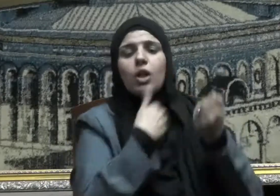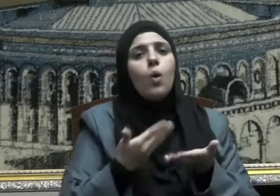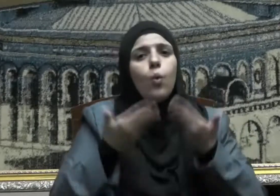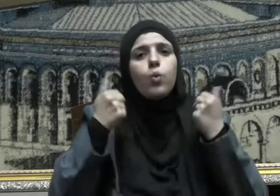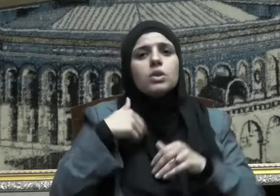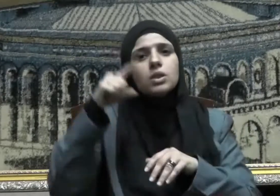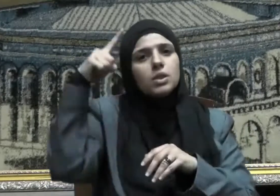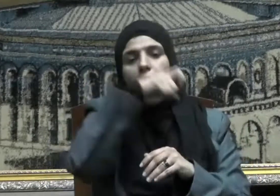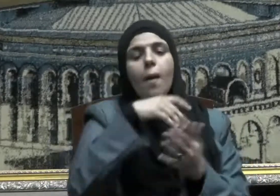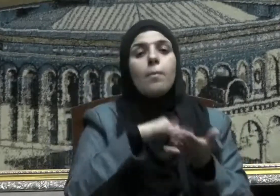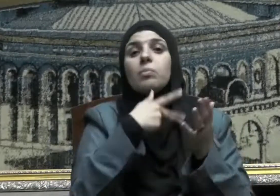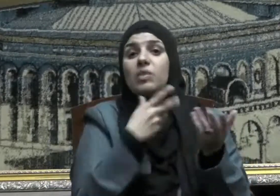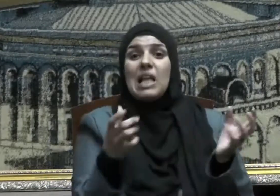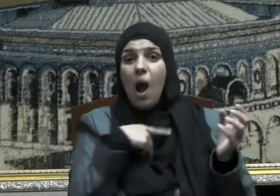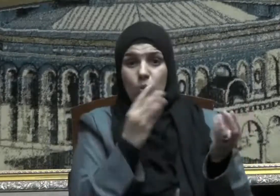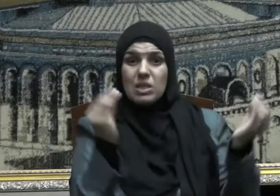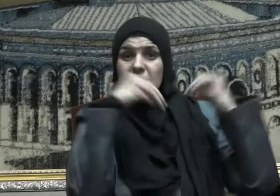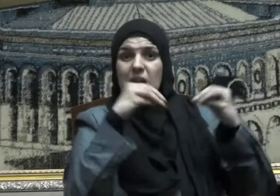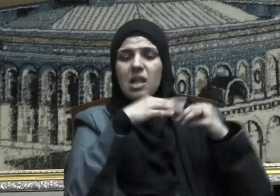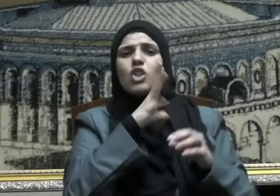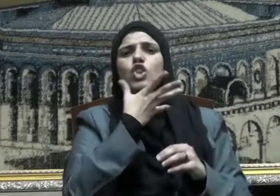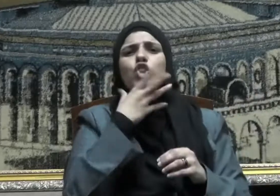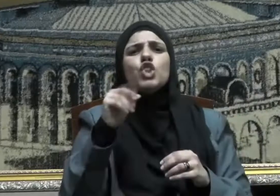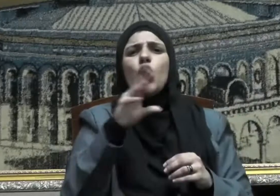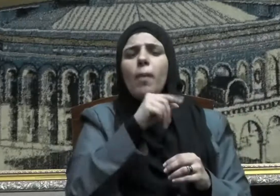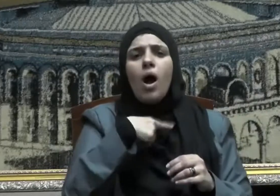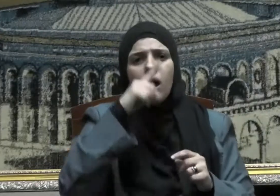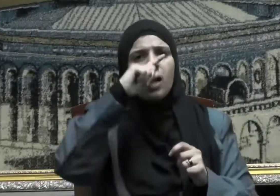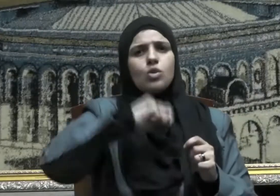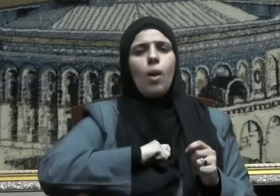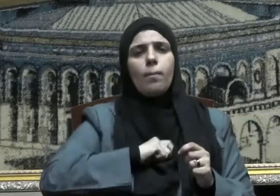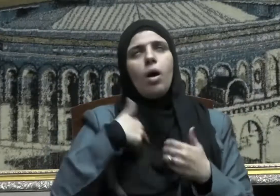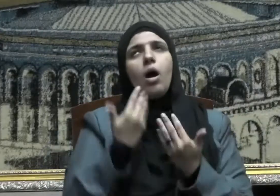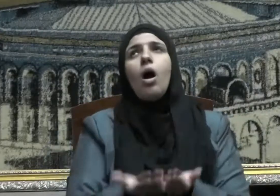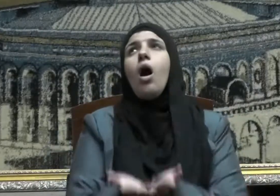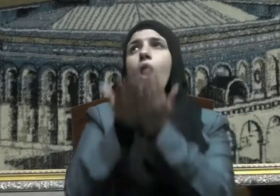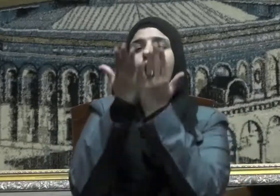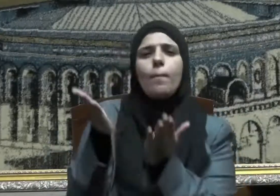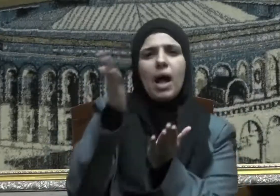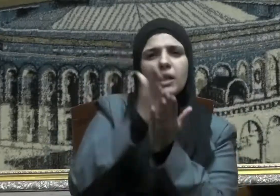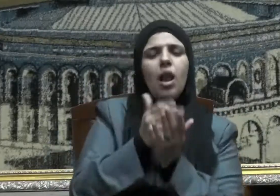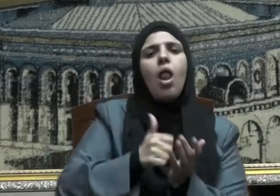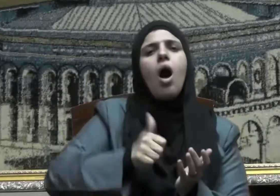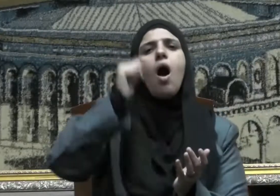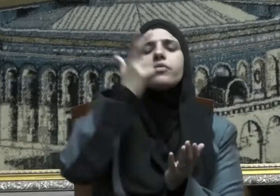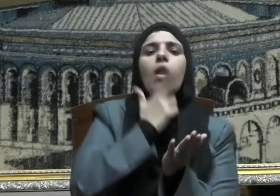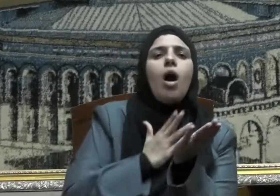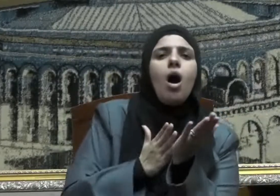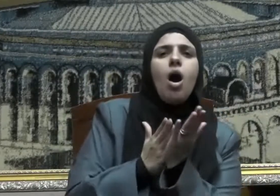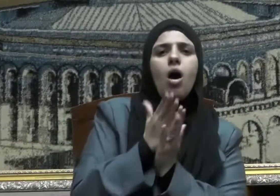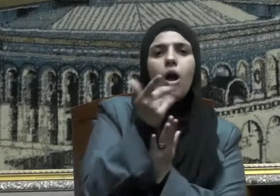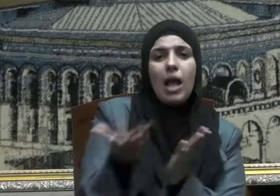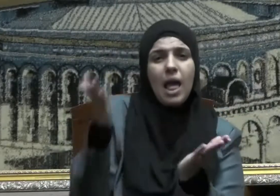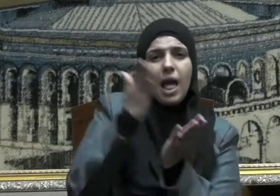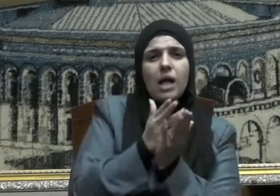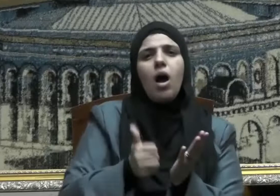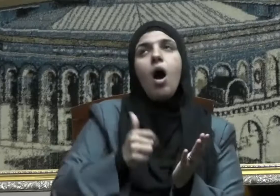فيها فهي كثرة تضر ولا تنفع اللهم اهدنا لأحسن الأخلاق لا يهدي